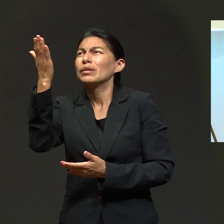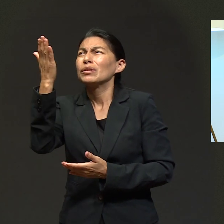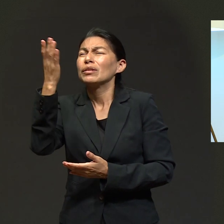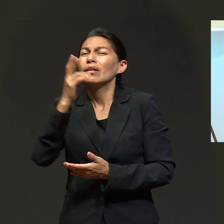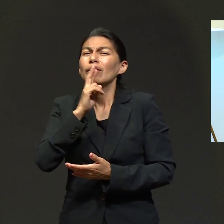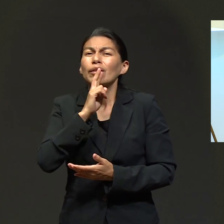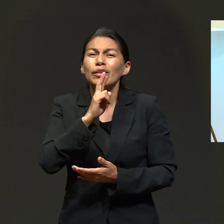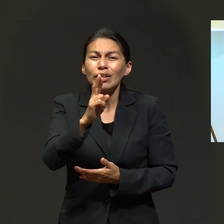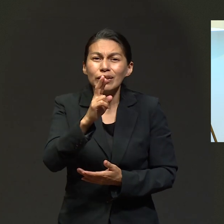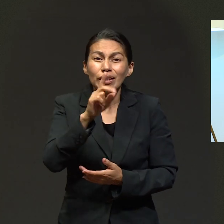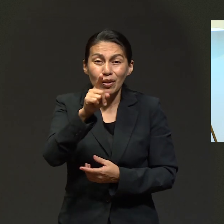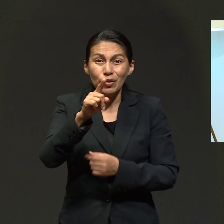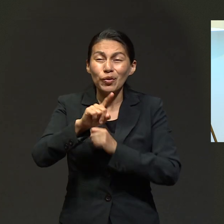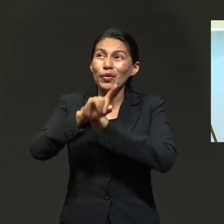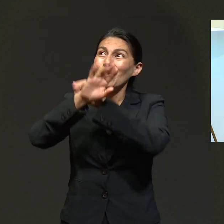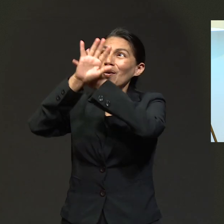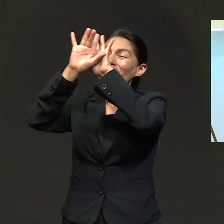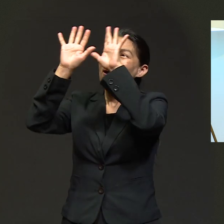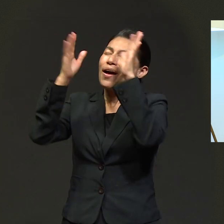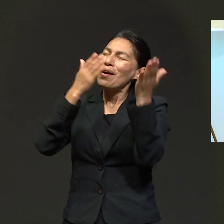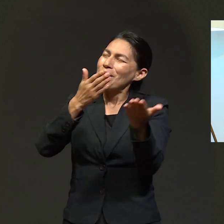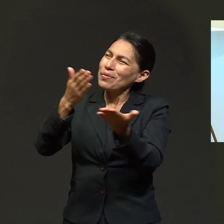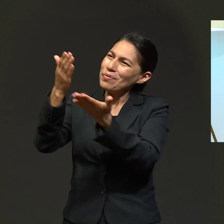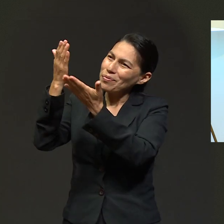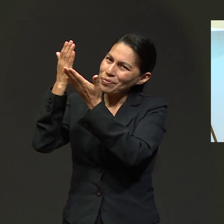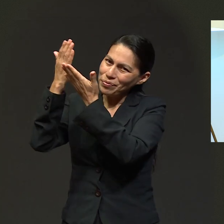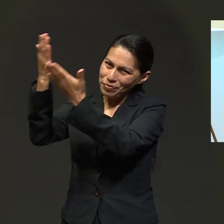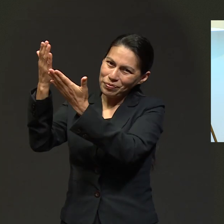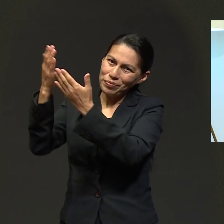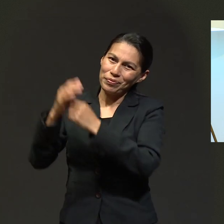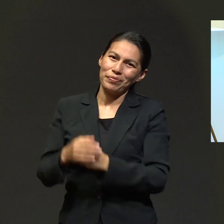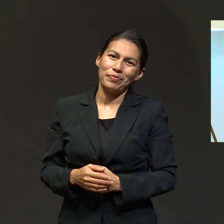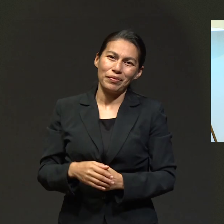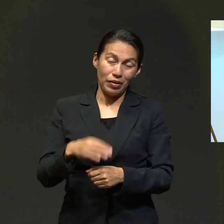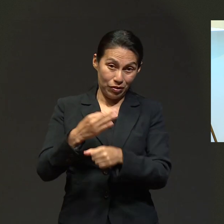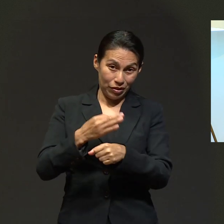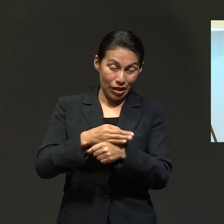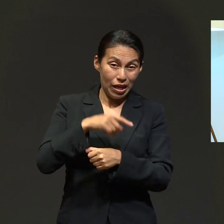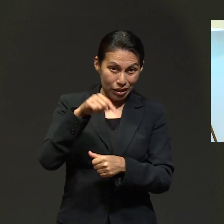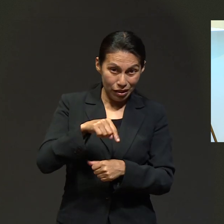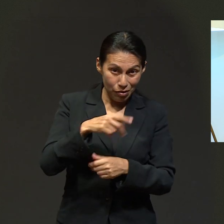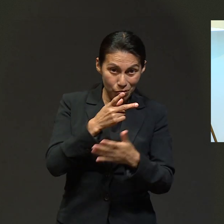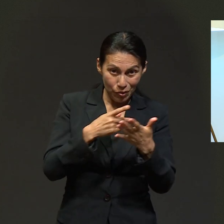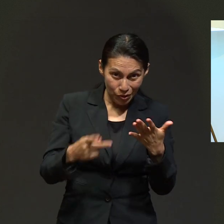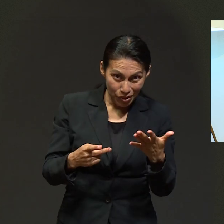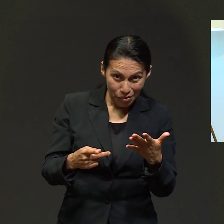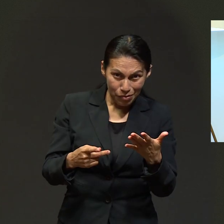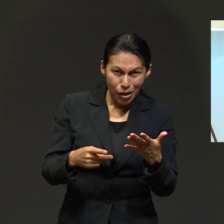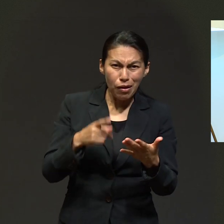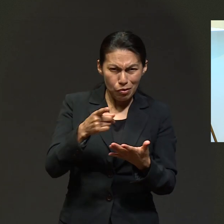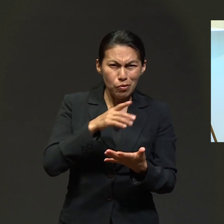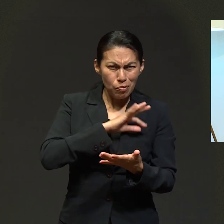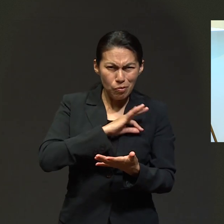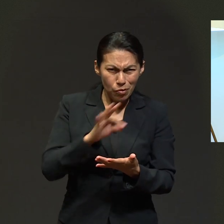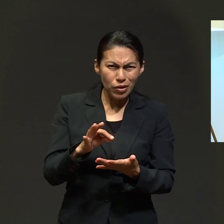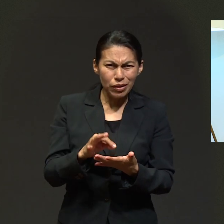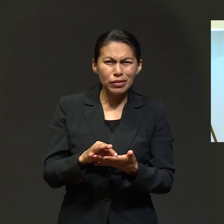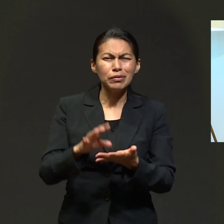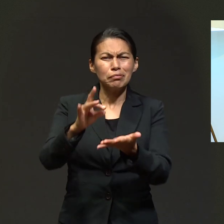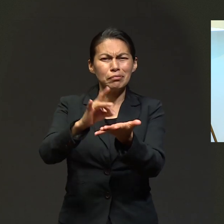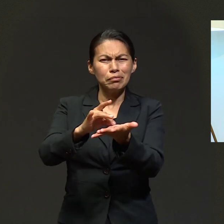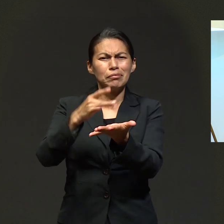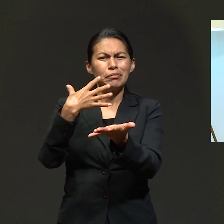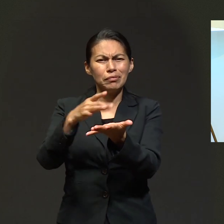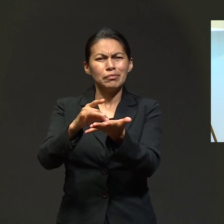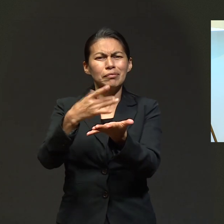contestado. Glorifica a Dios. Y este canal, este programa, es para eso, para que